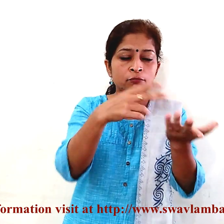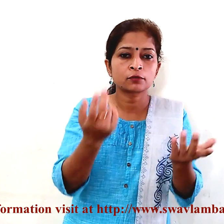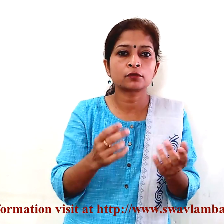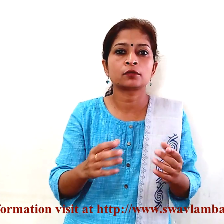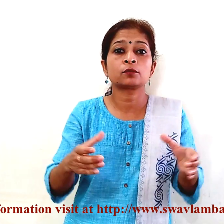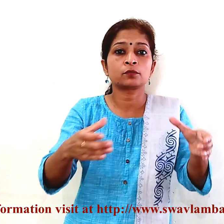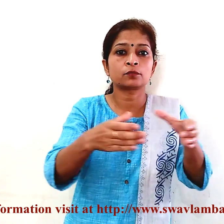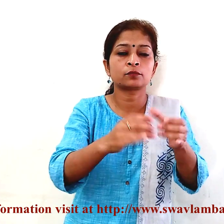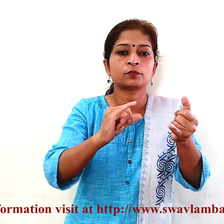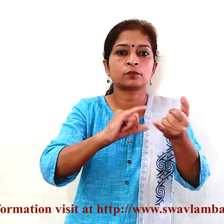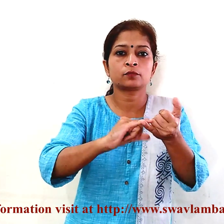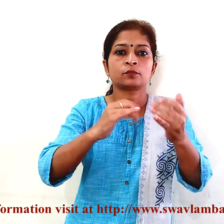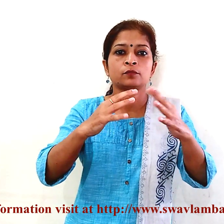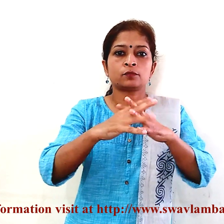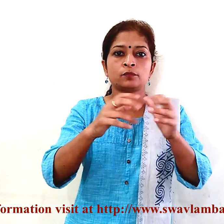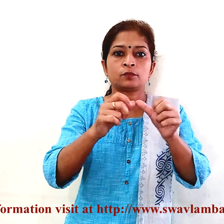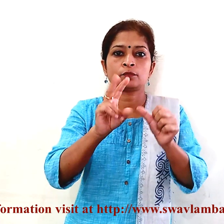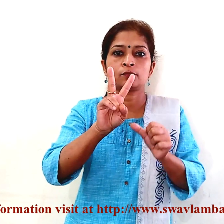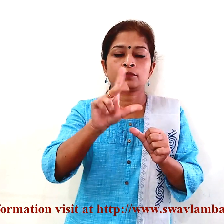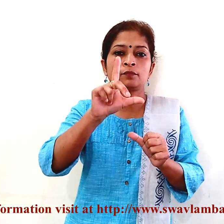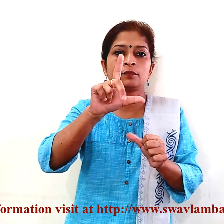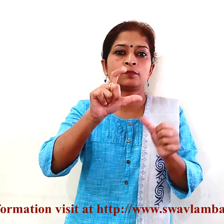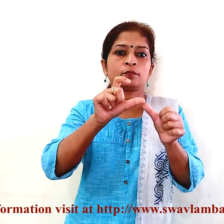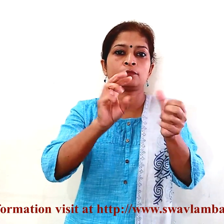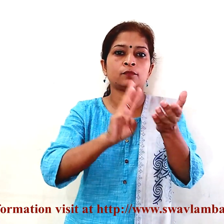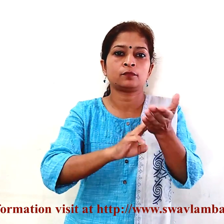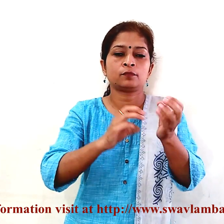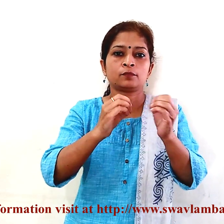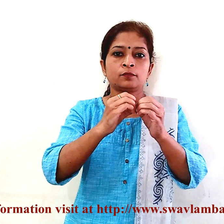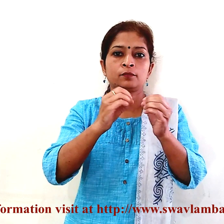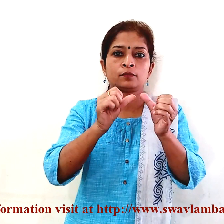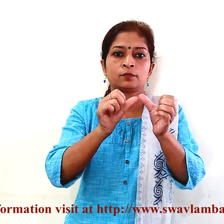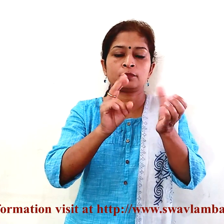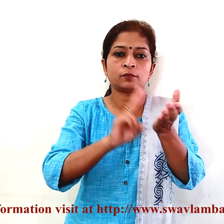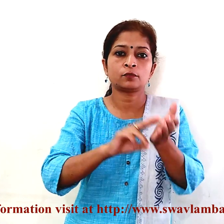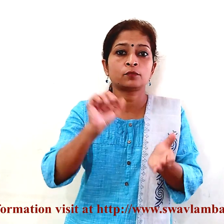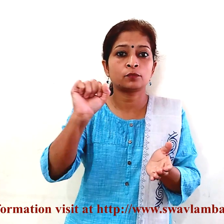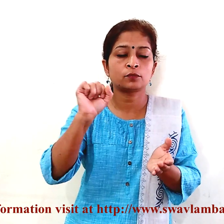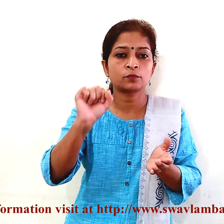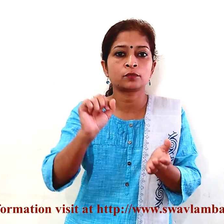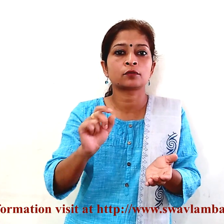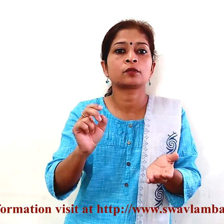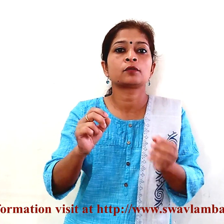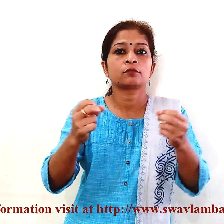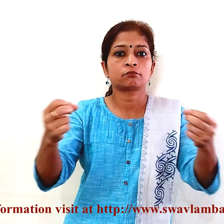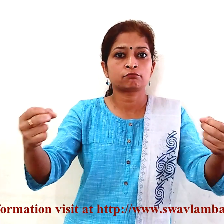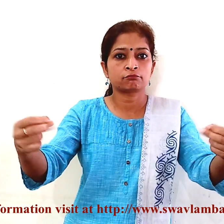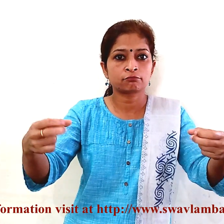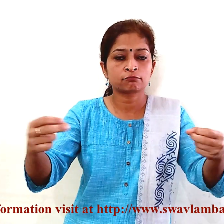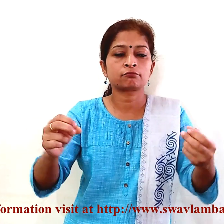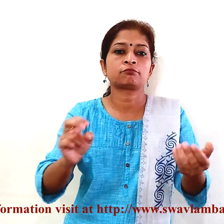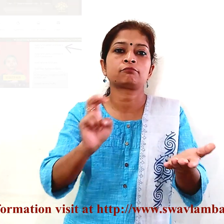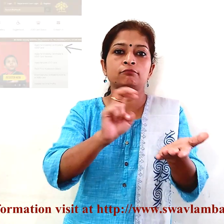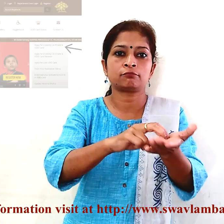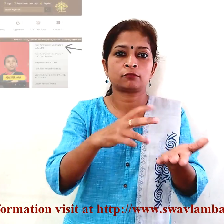वेब पोर्टल के लिंक पर क्लिक करना होगा इस पेज में रजिस्टर विकल पर क्लिक करना होगा